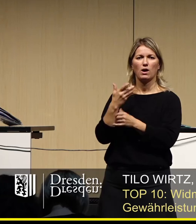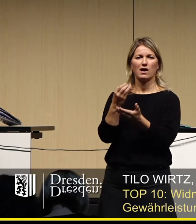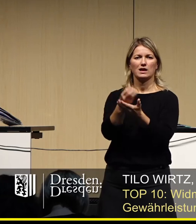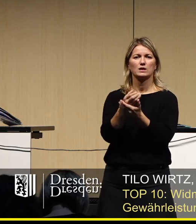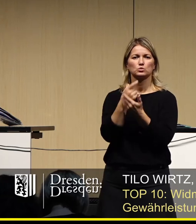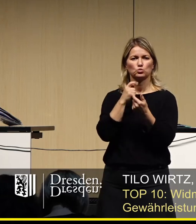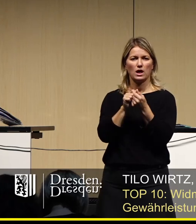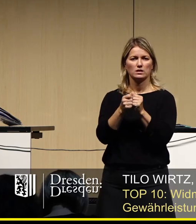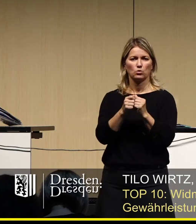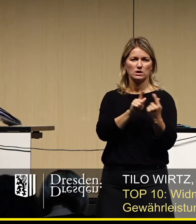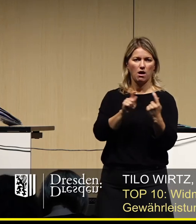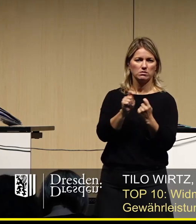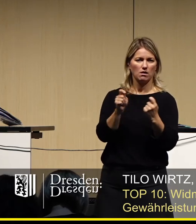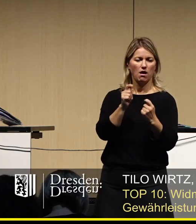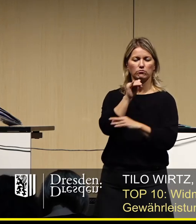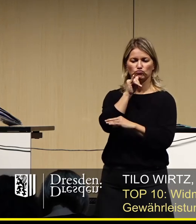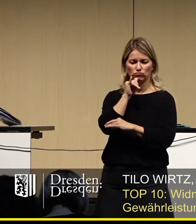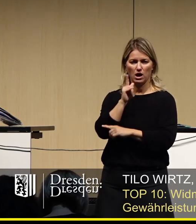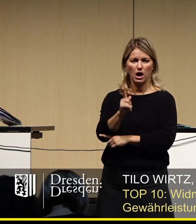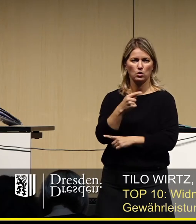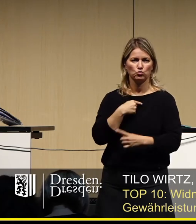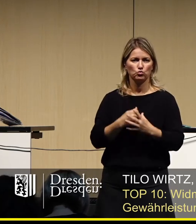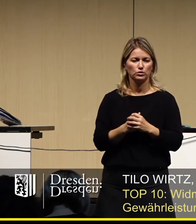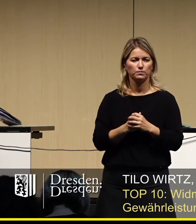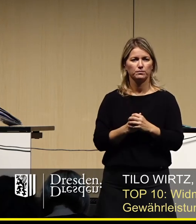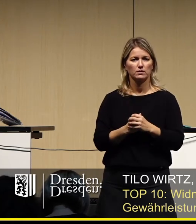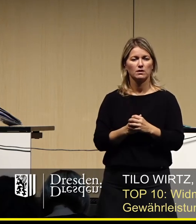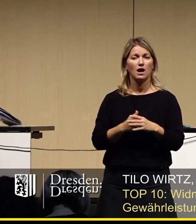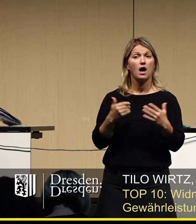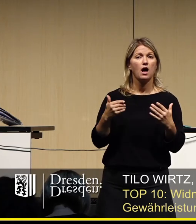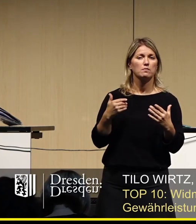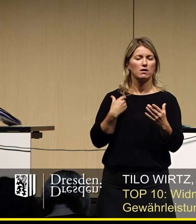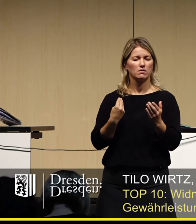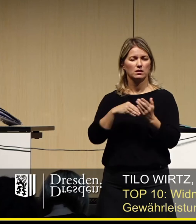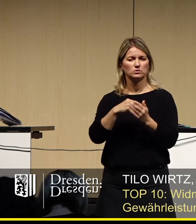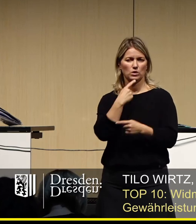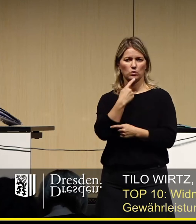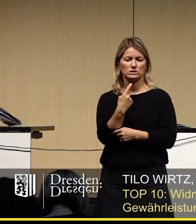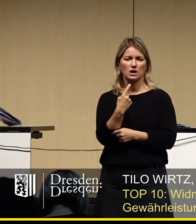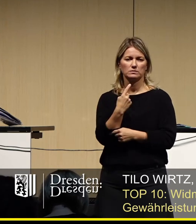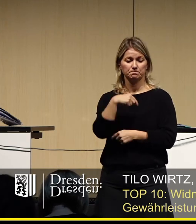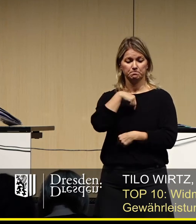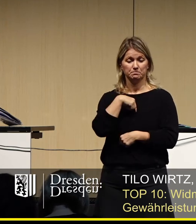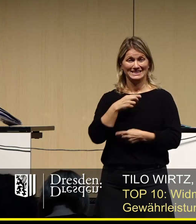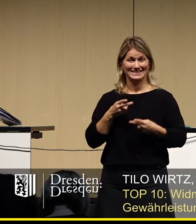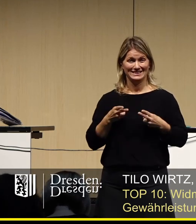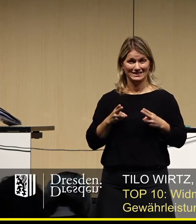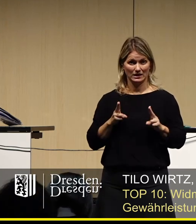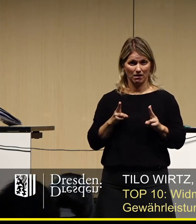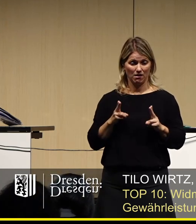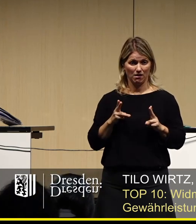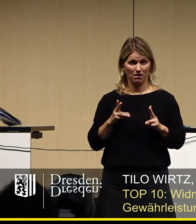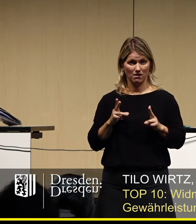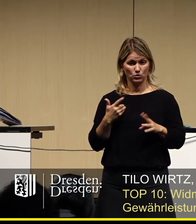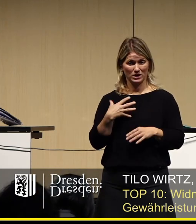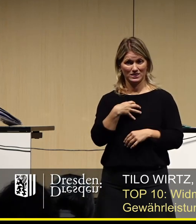und Änderungsanträgen zustimmen. Aber ich will hier nicht verhehlen, dass wir nicht sicher sind, ob wir den Händlern, ob wir den